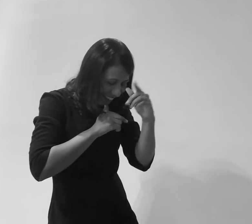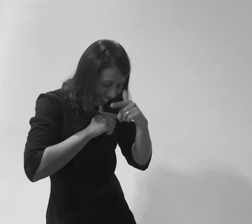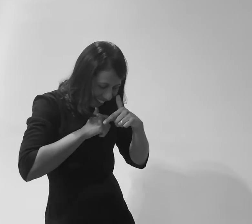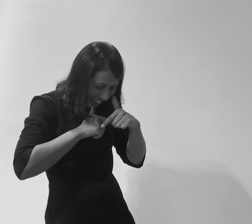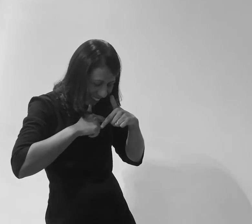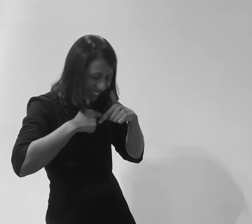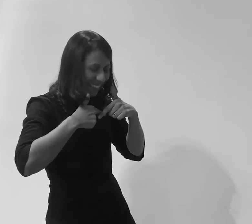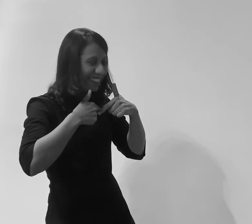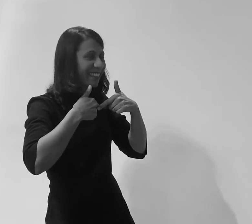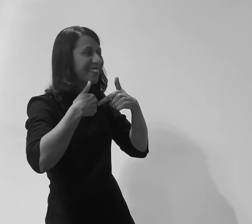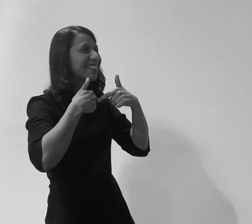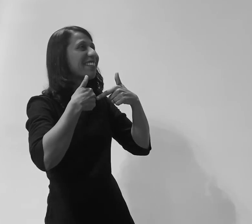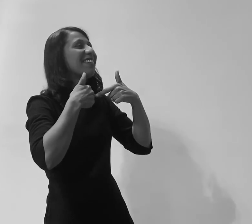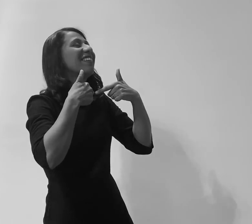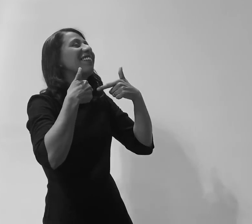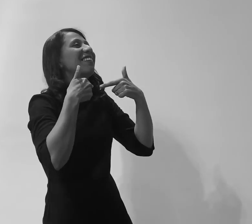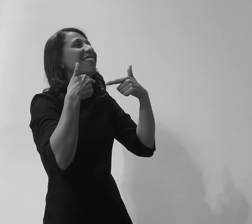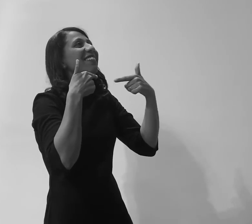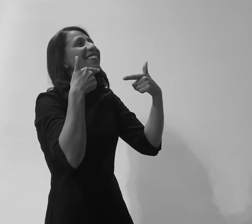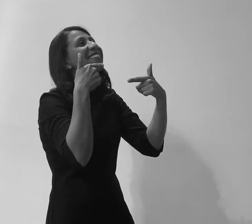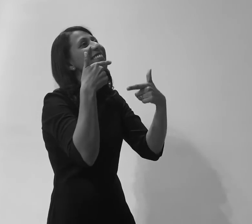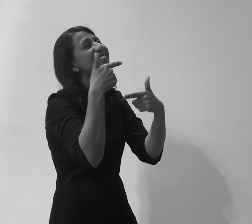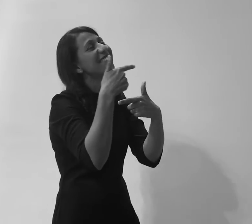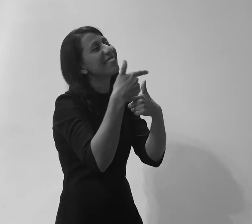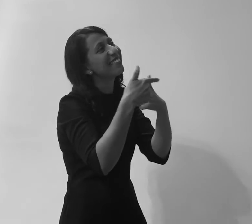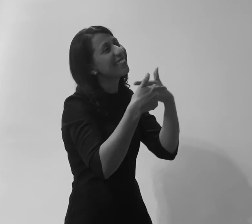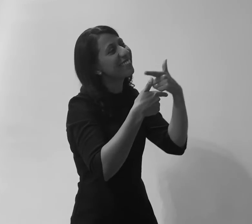lágrimas Minha mão,